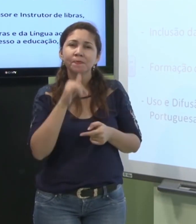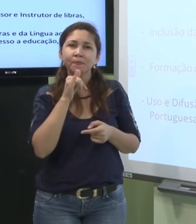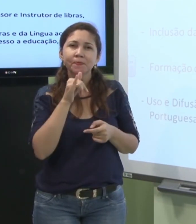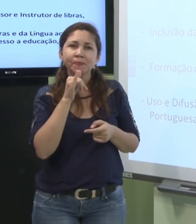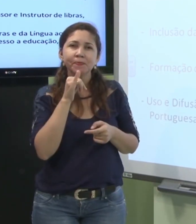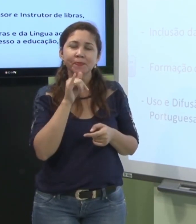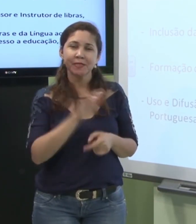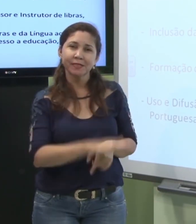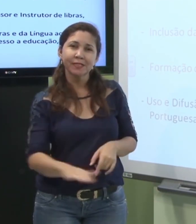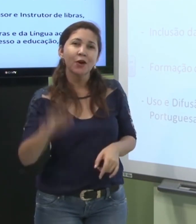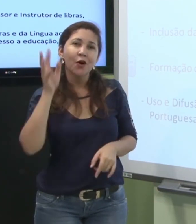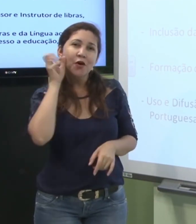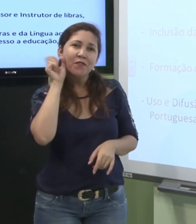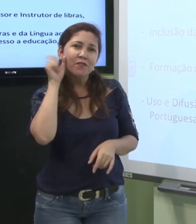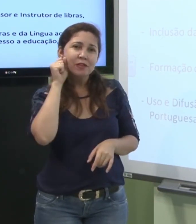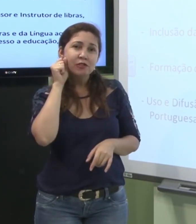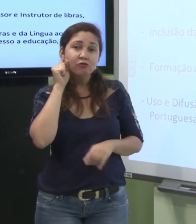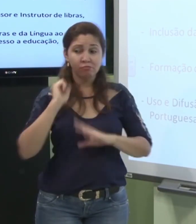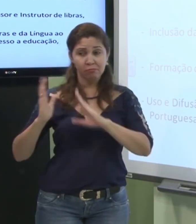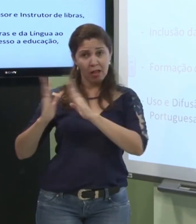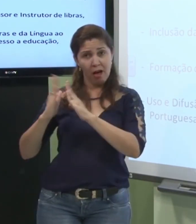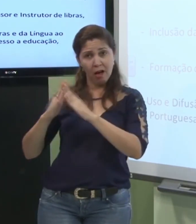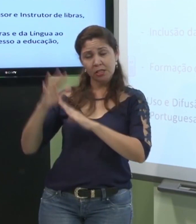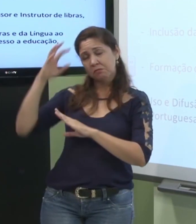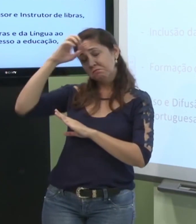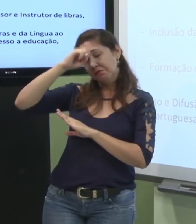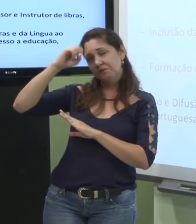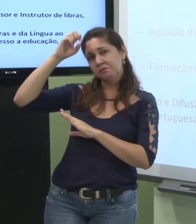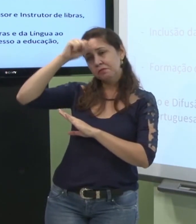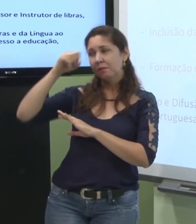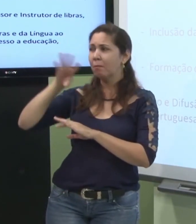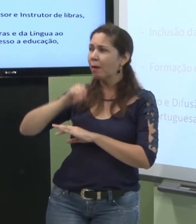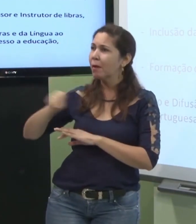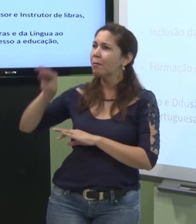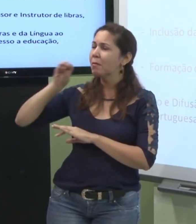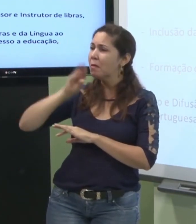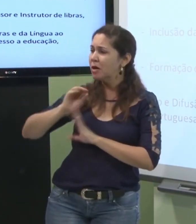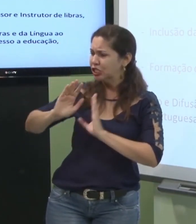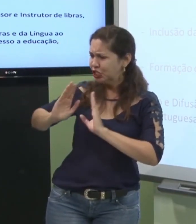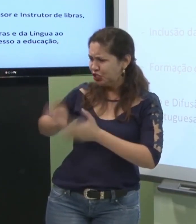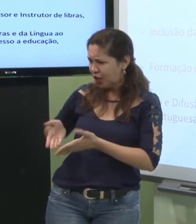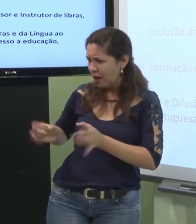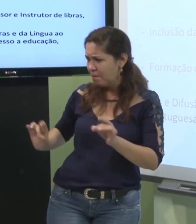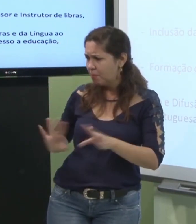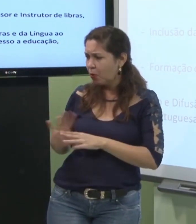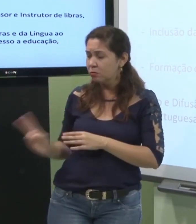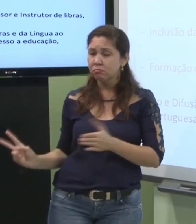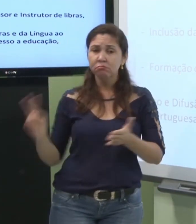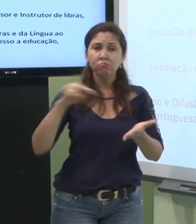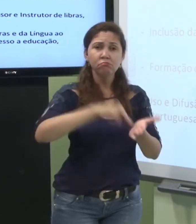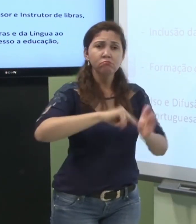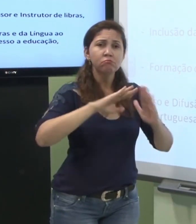então o ouvinte ele aprende a falar em casa então quando ele chega na escola ele vai aprender a falar